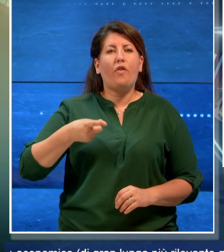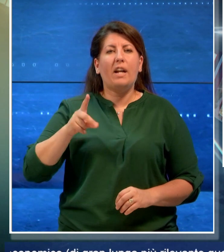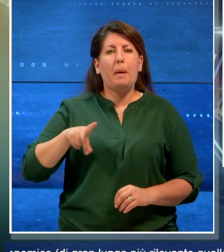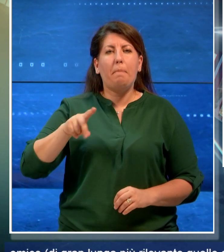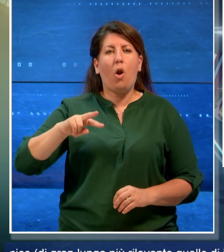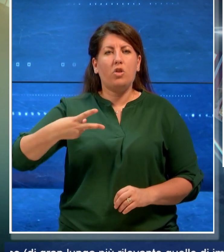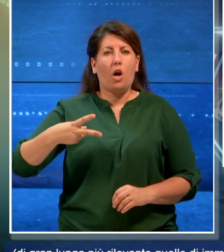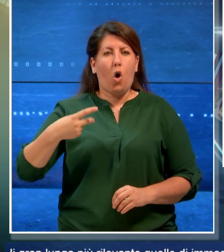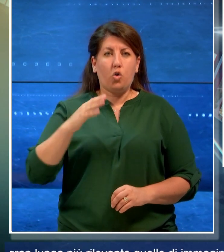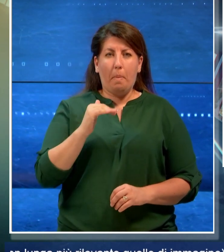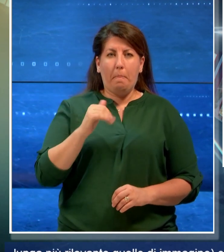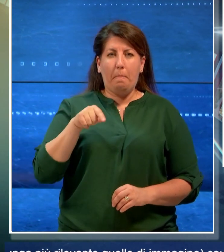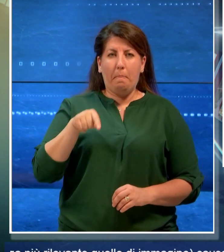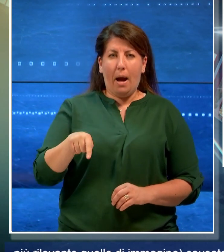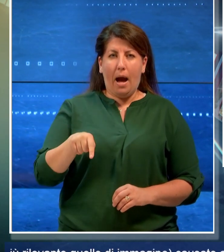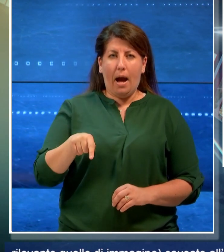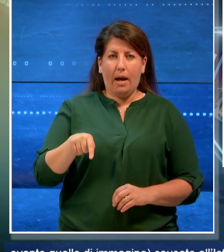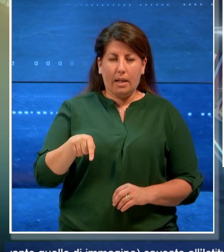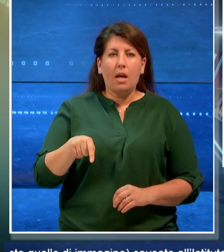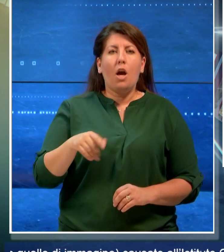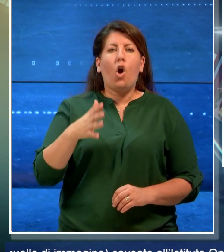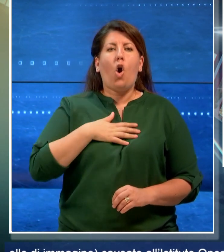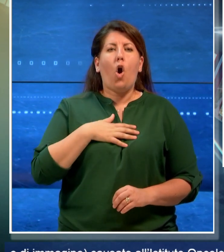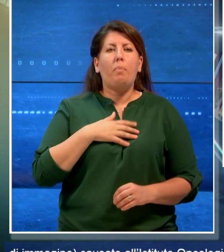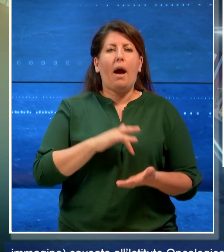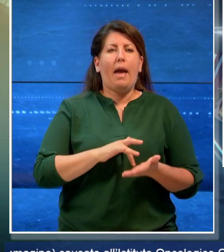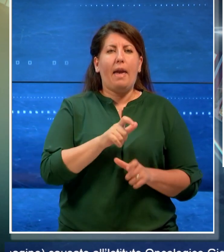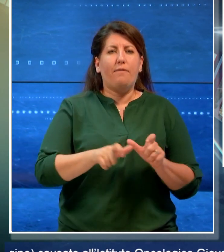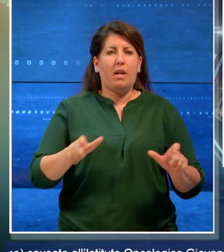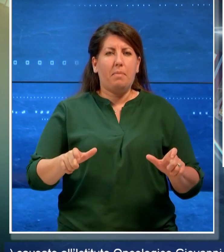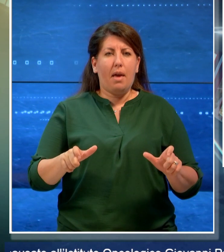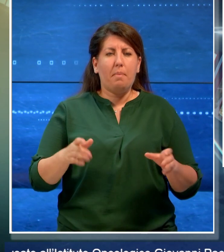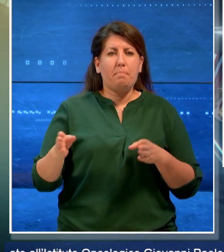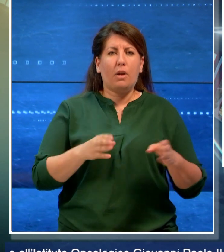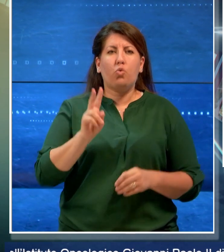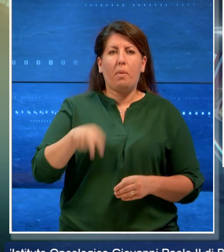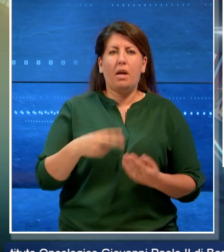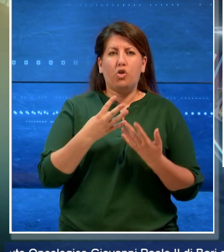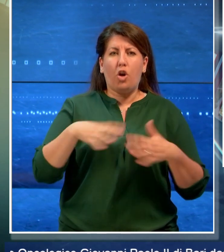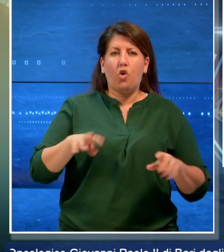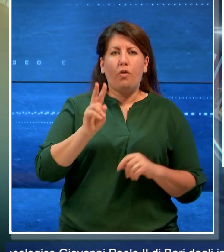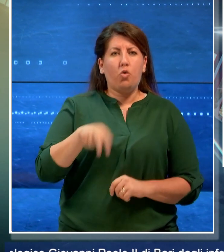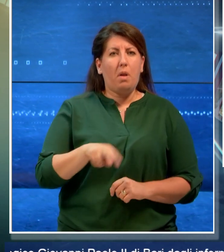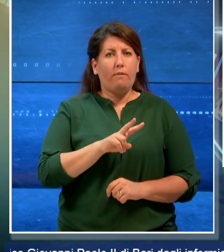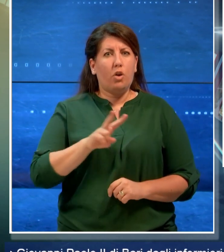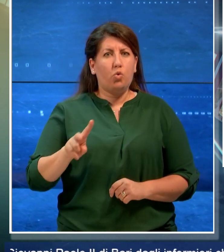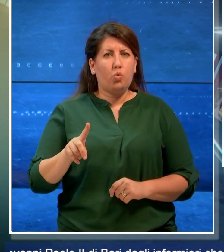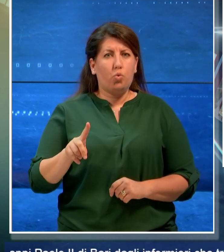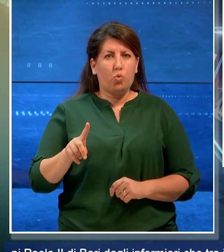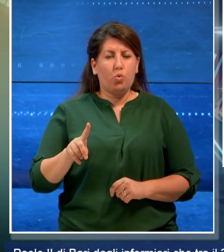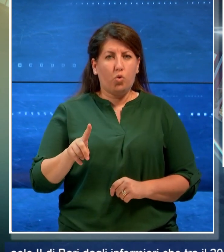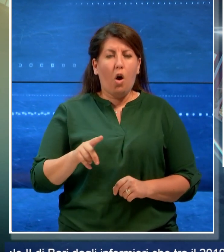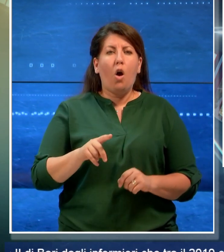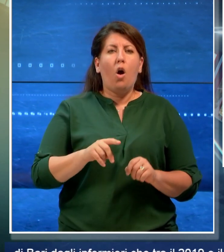di Bari dagli infermieri che tra il 2019 e il 2021 avrebbero rubato